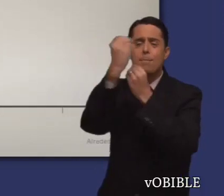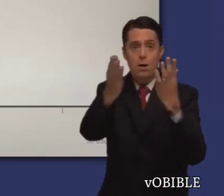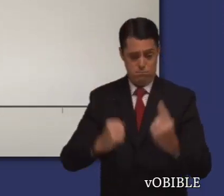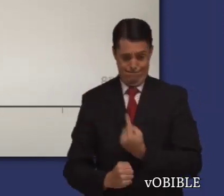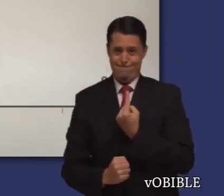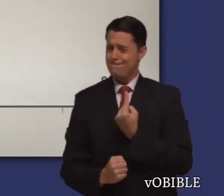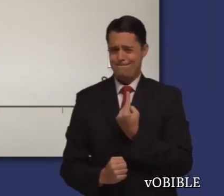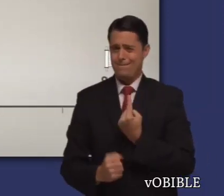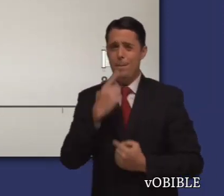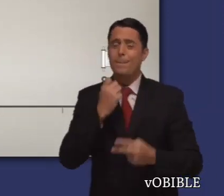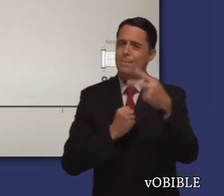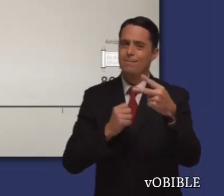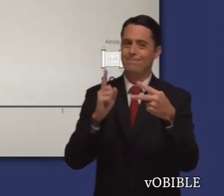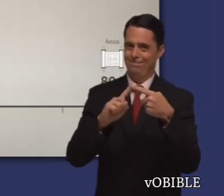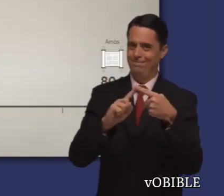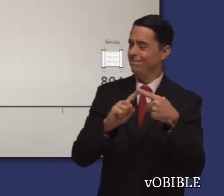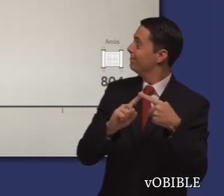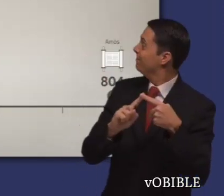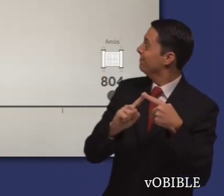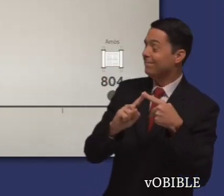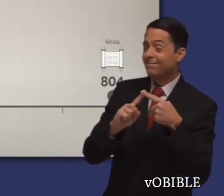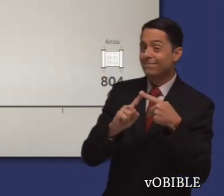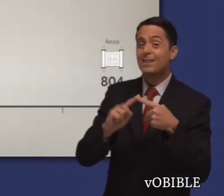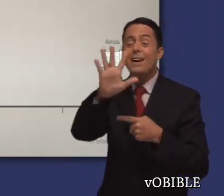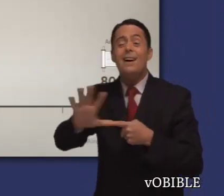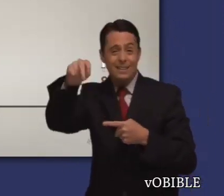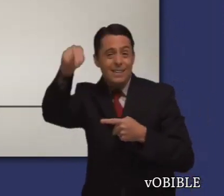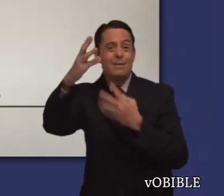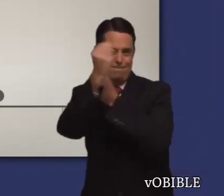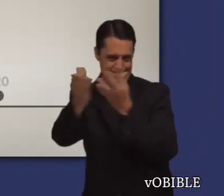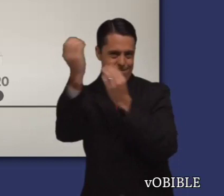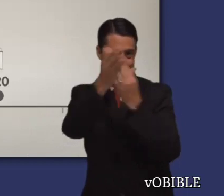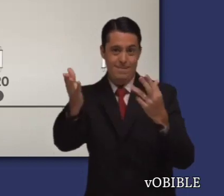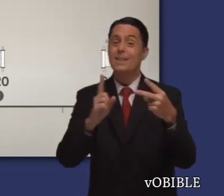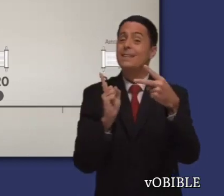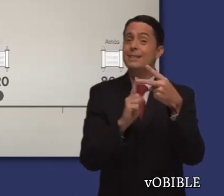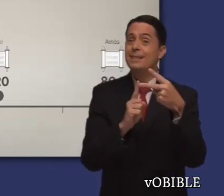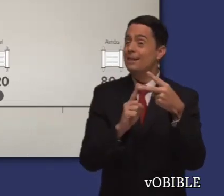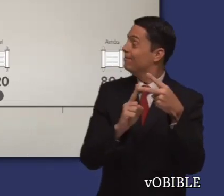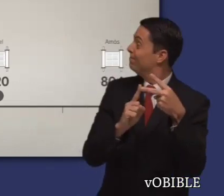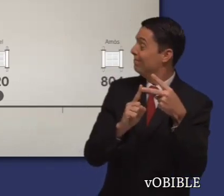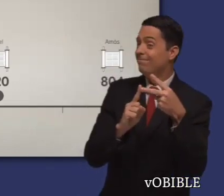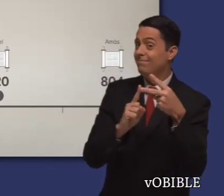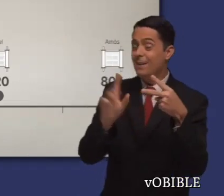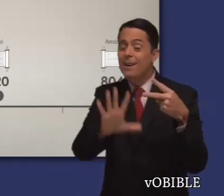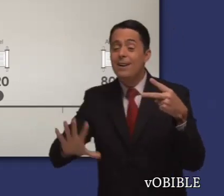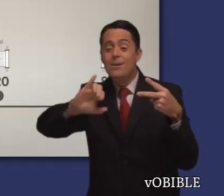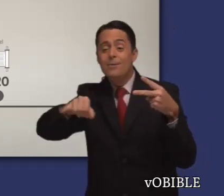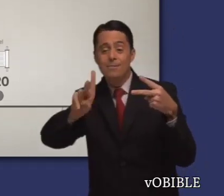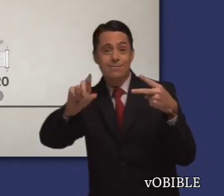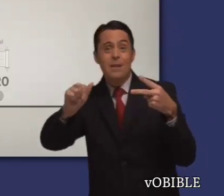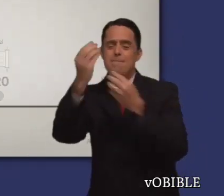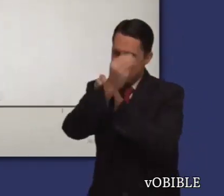Jonás fue contemporáneo de Amós, que también fue profeta en el reino norteño de Israel, y de Joel, que fue profeta